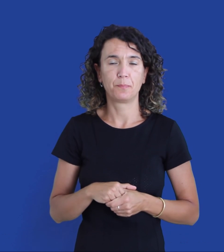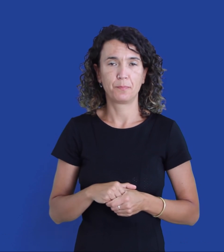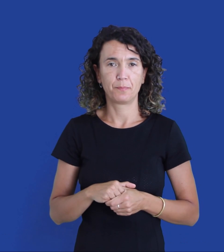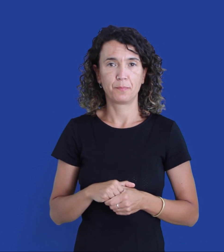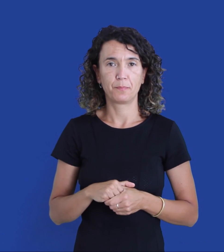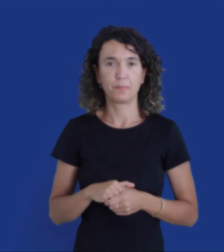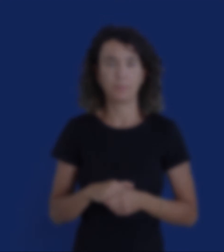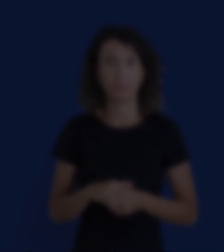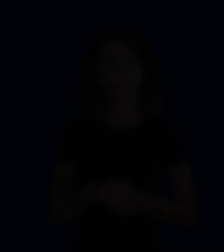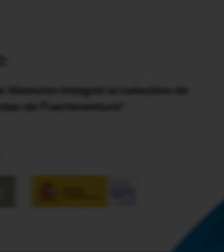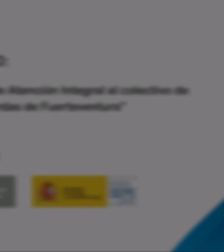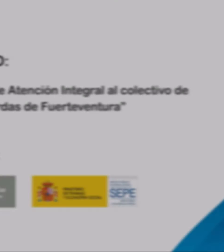de un mes.